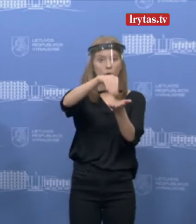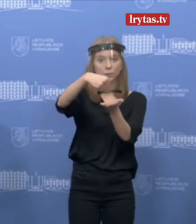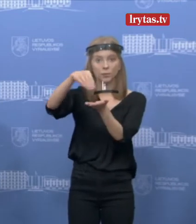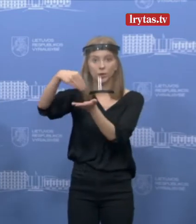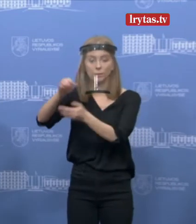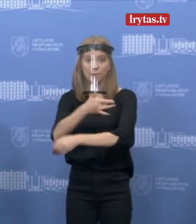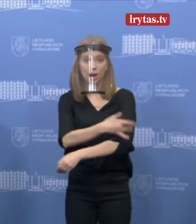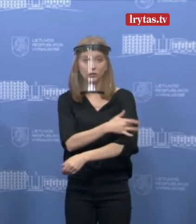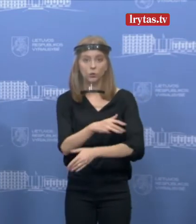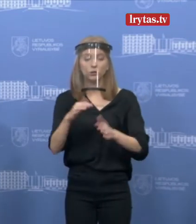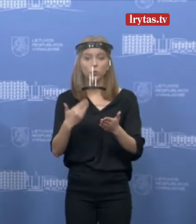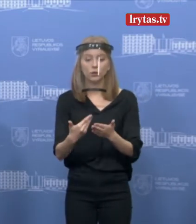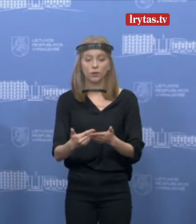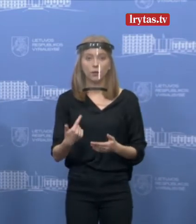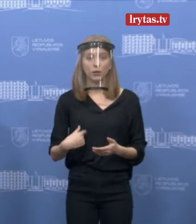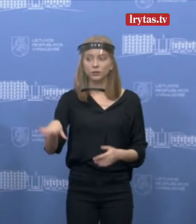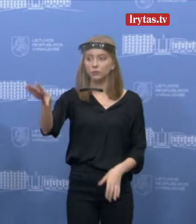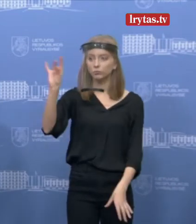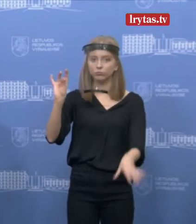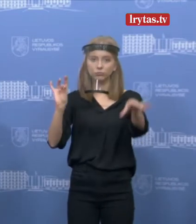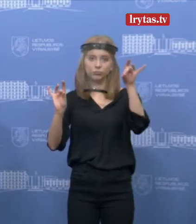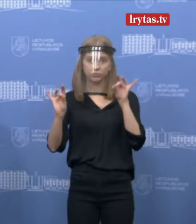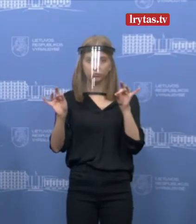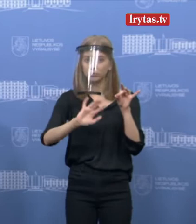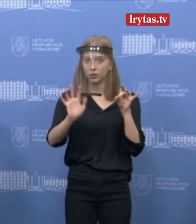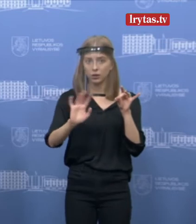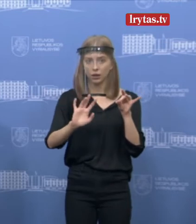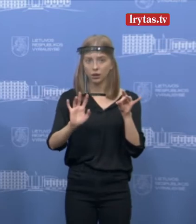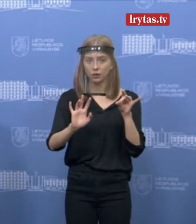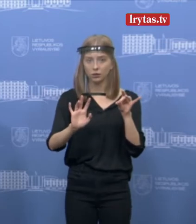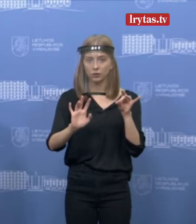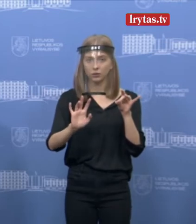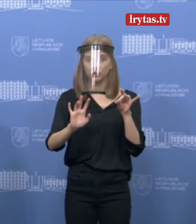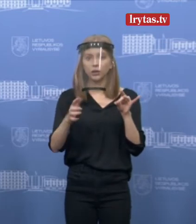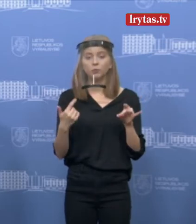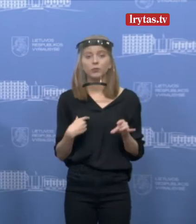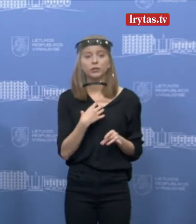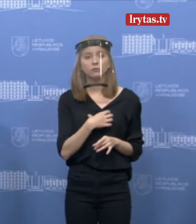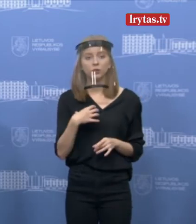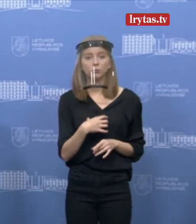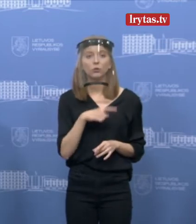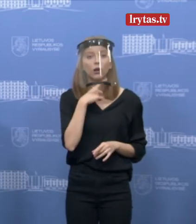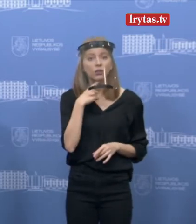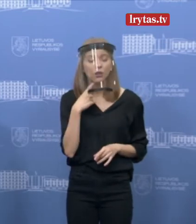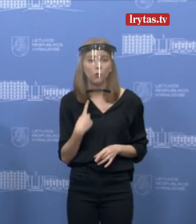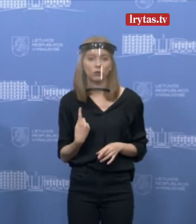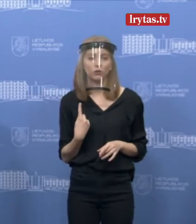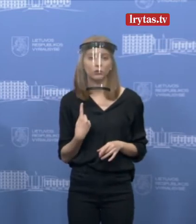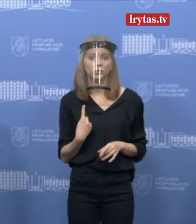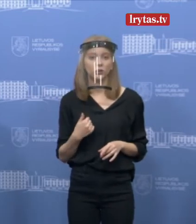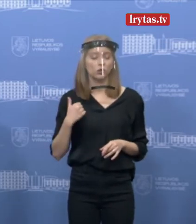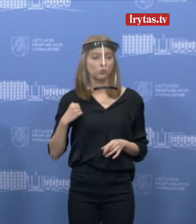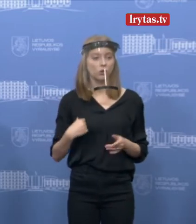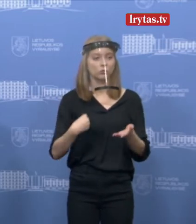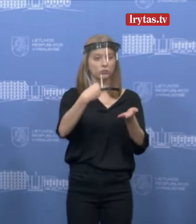nesirenkame žiniaskėdos priemonių. Mes turime kažkokias tai grindis, ar tai būtų tiražas, ar tai būtų tai skaitomumas, lankomumas,